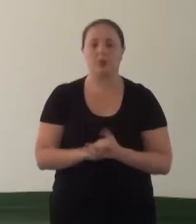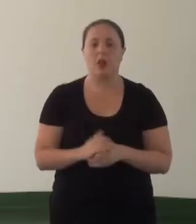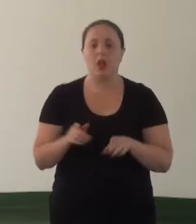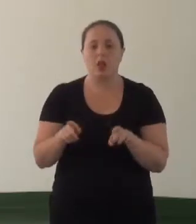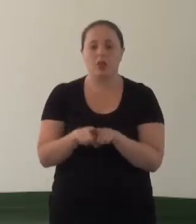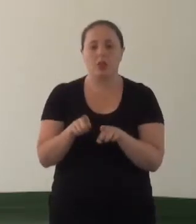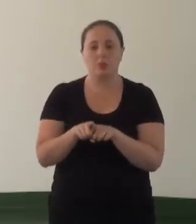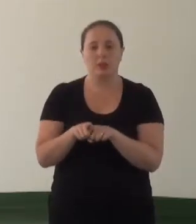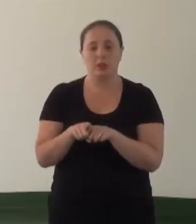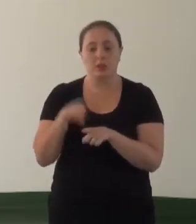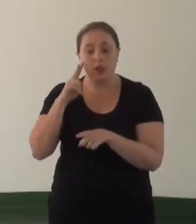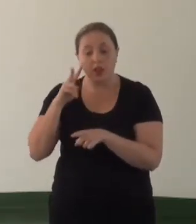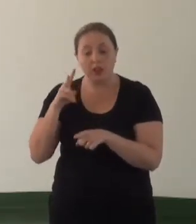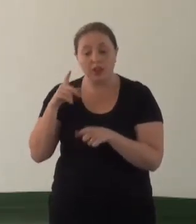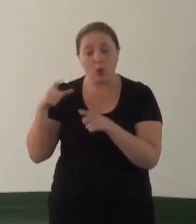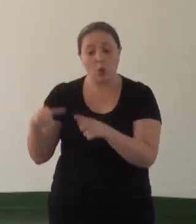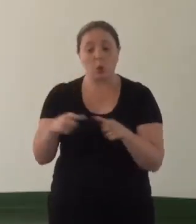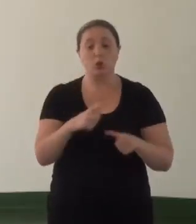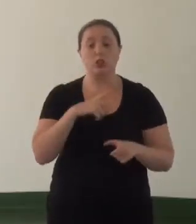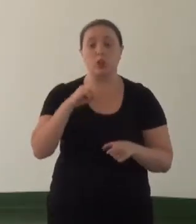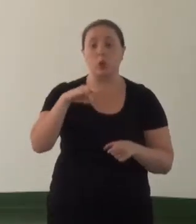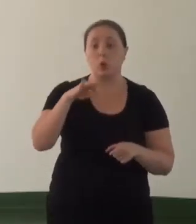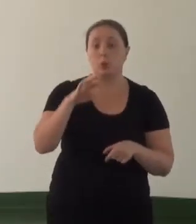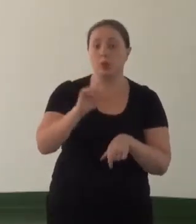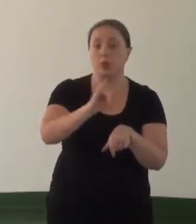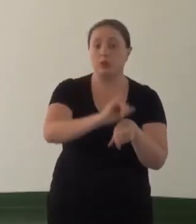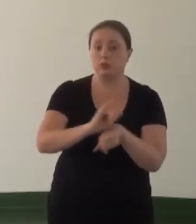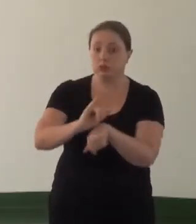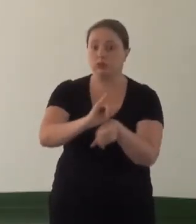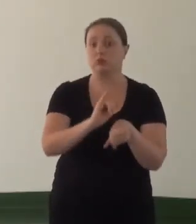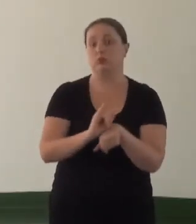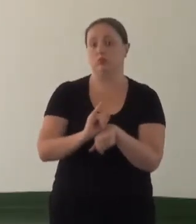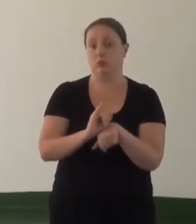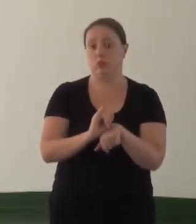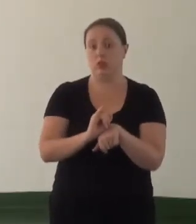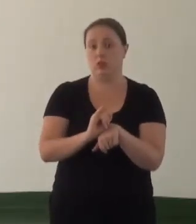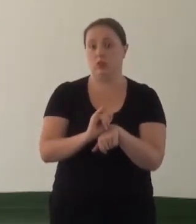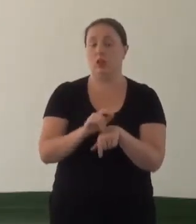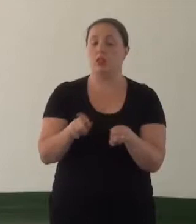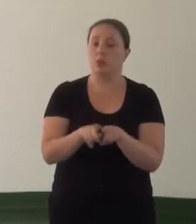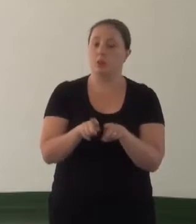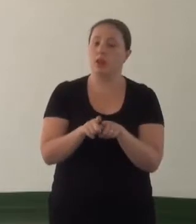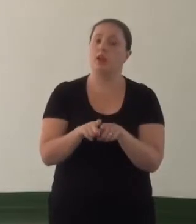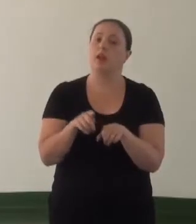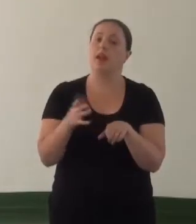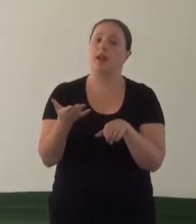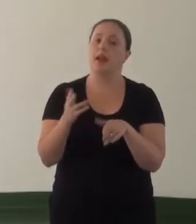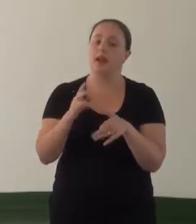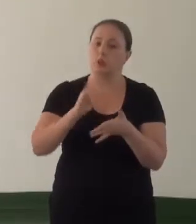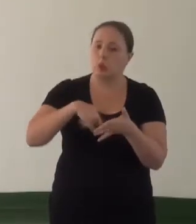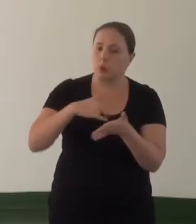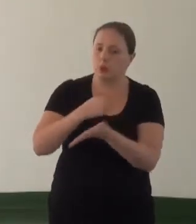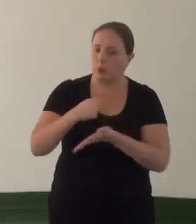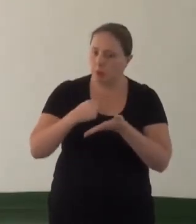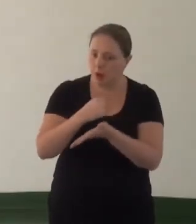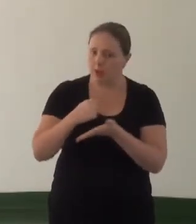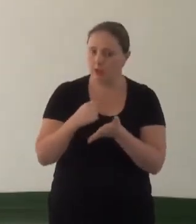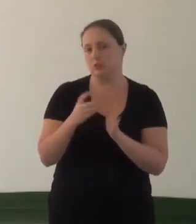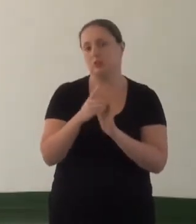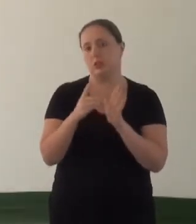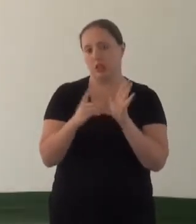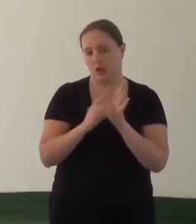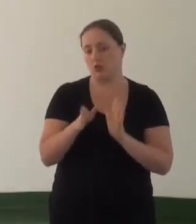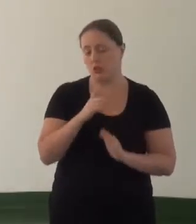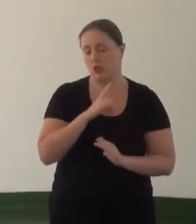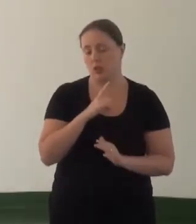de erradicação do subregistro e acesso à documentação básica nos estados conforme está aqui o decreto, nº 6.289, de